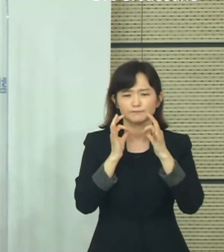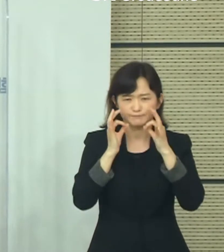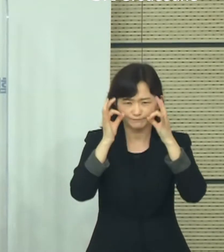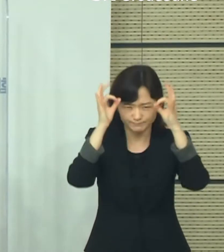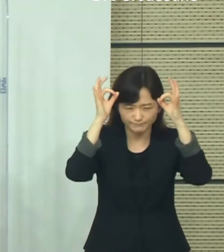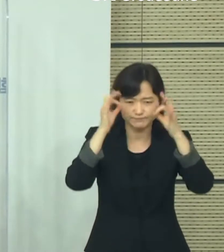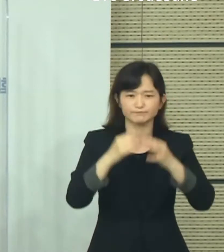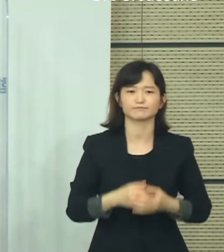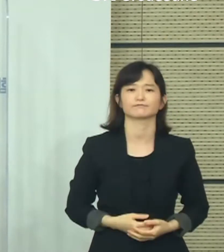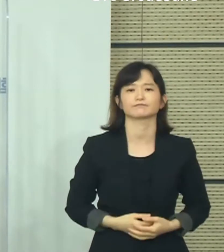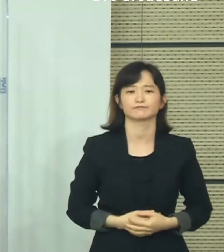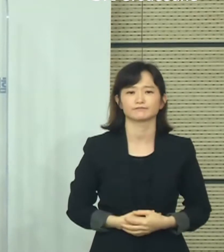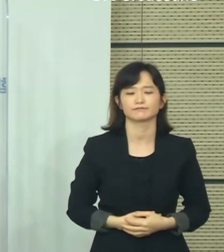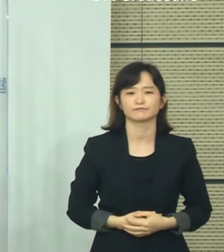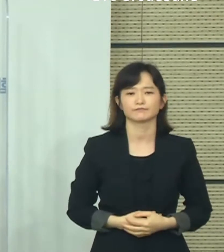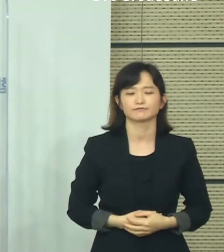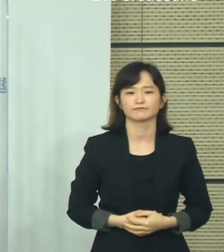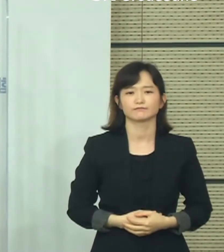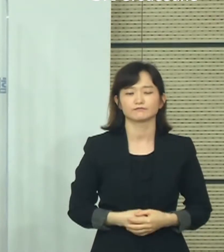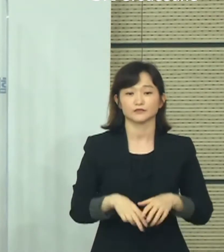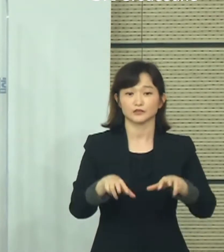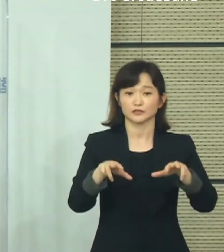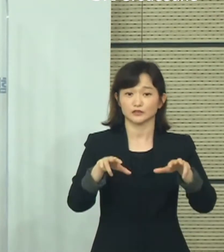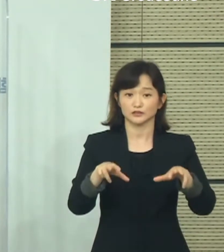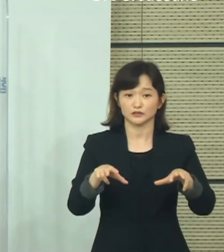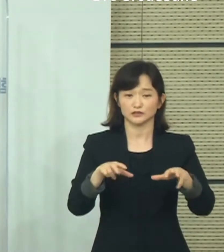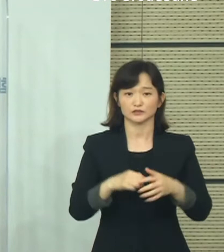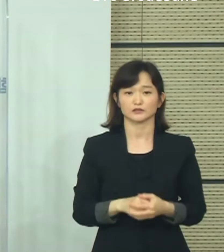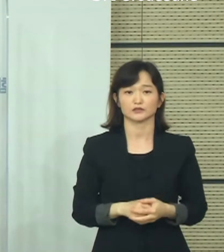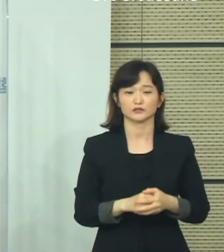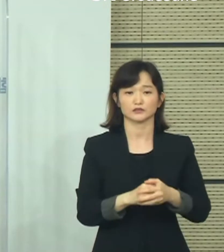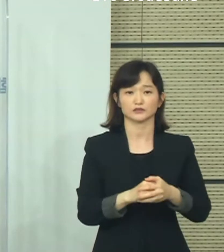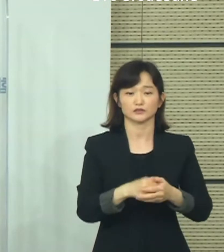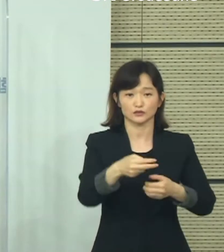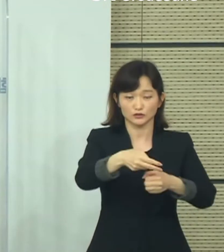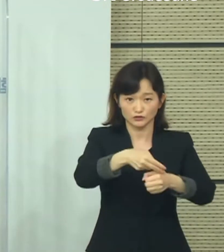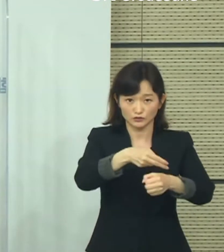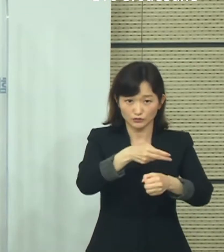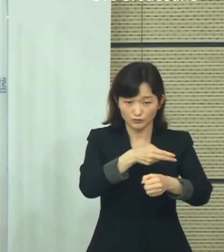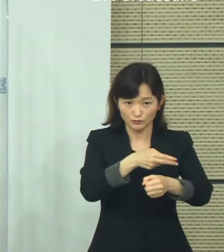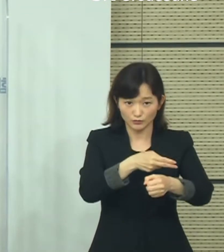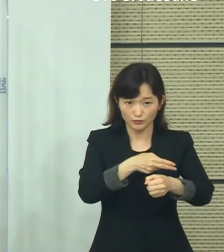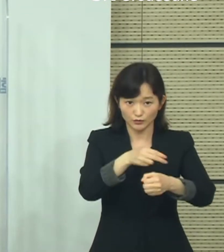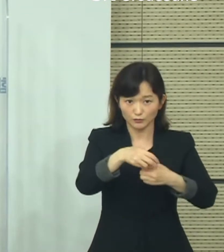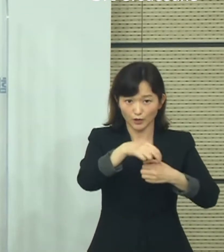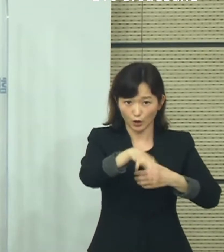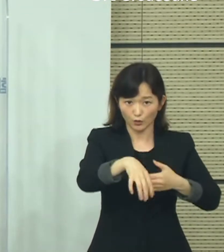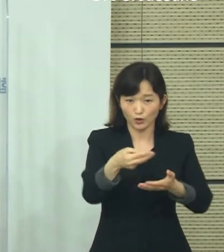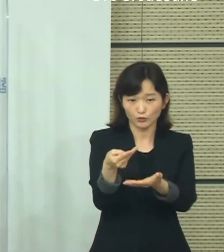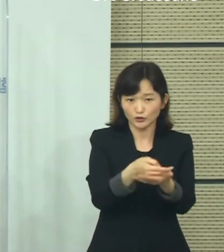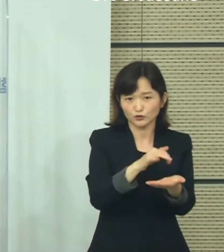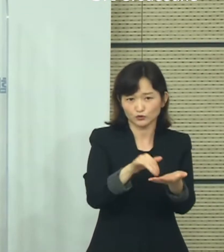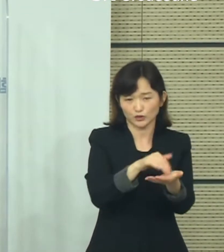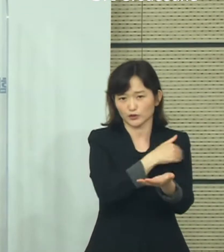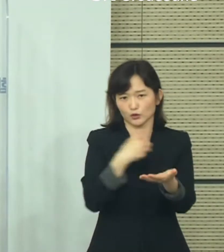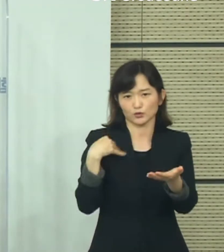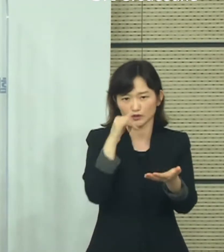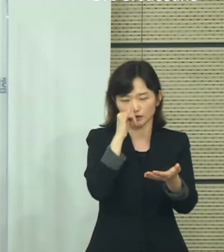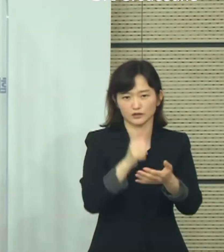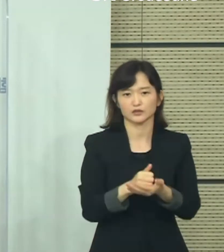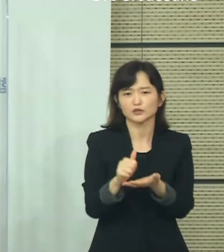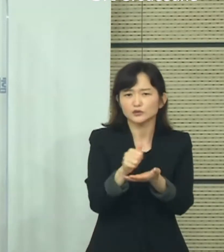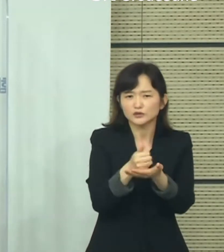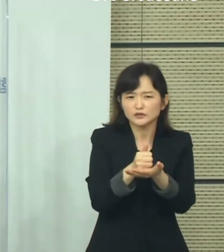다하겠습니다. 현재 의료 대응 역량은 여전히 여유가 있는 상황입니다. 전담 중환자 병상은